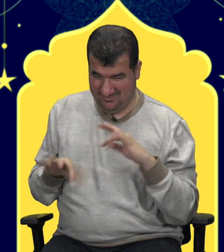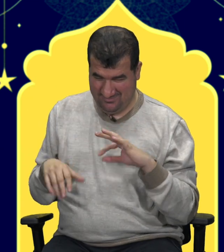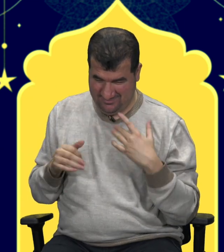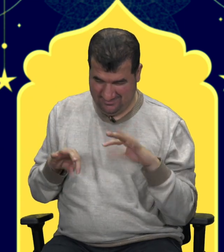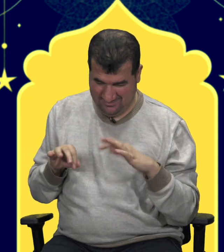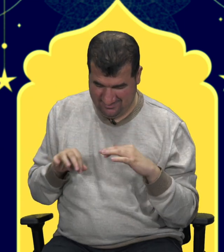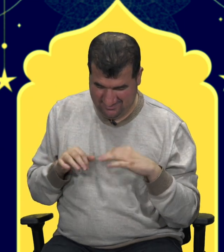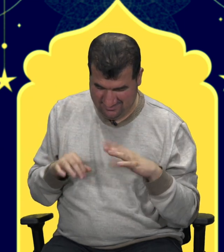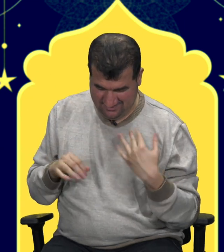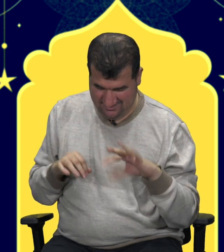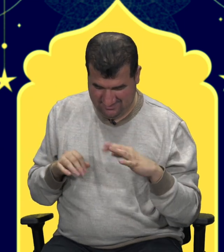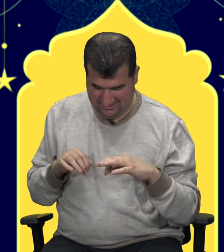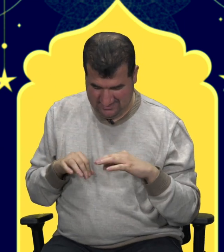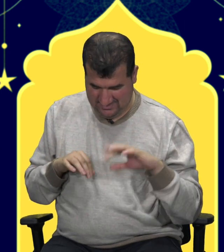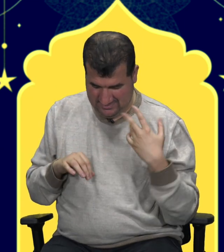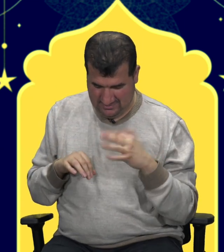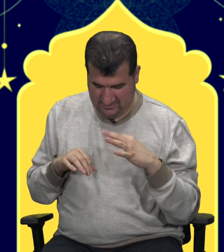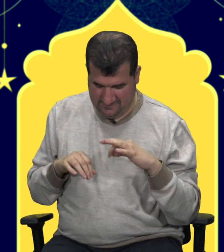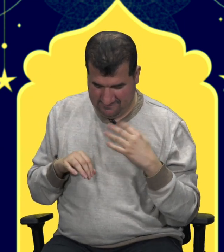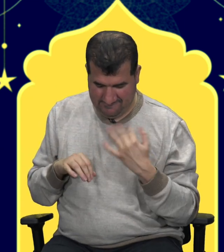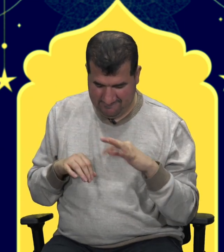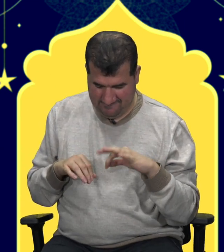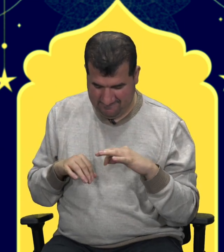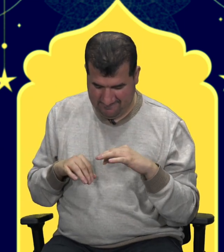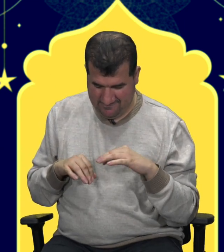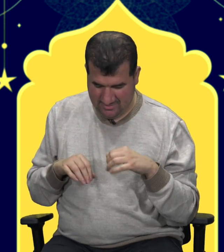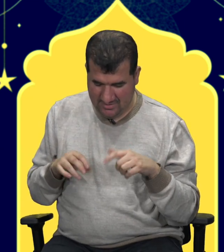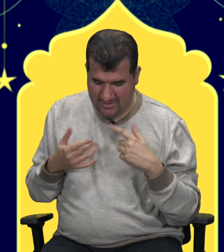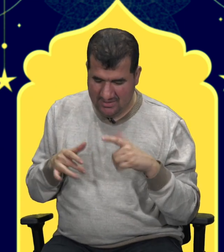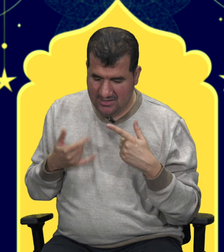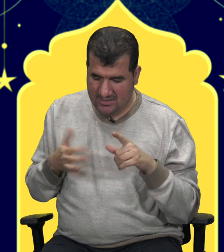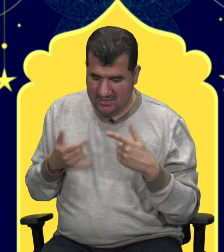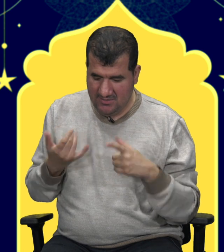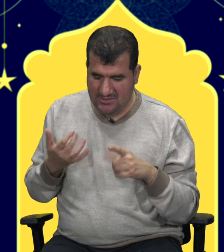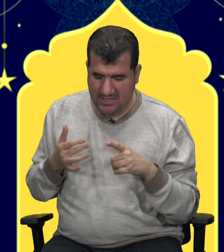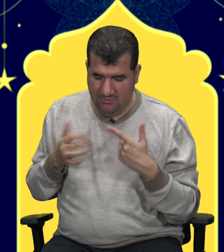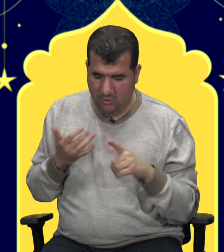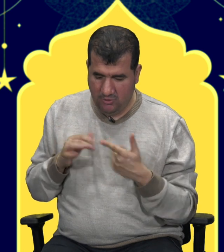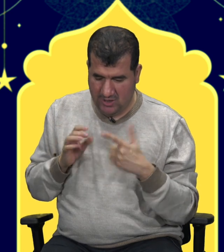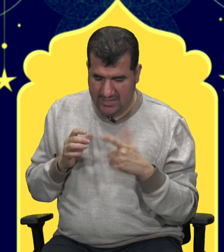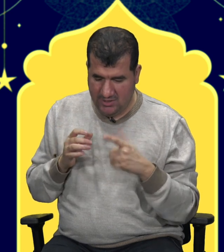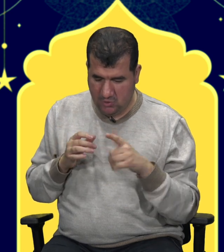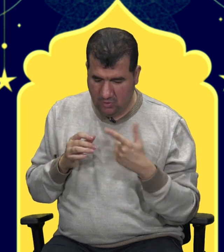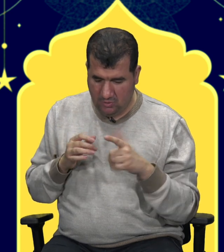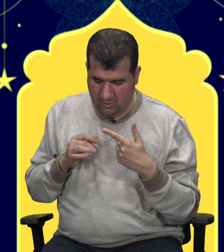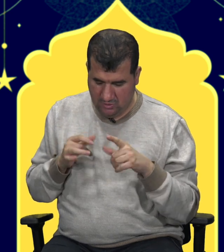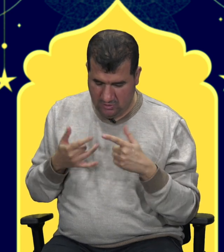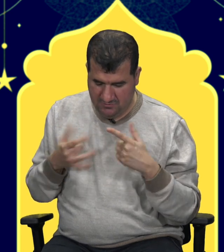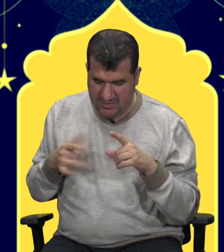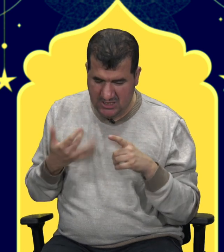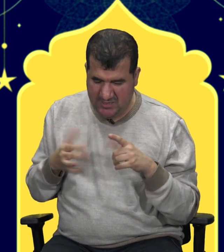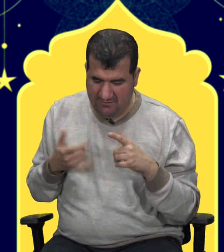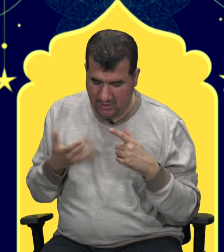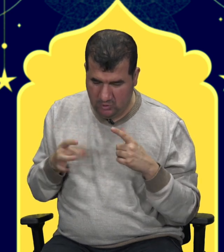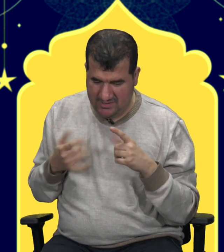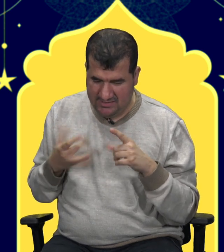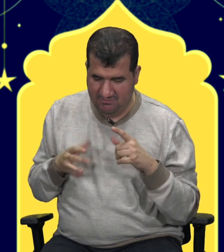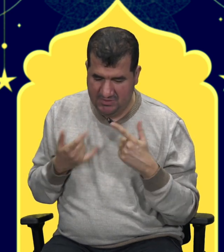Ramazan ayı boyunca en çok hangi yemekleri tüketirsin? Ramazan ayı boyunca en çok pirinç pilavını tüketirim. Pirinç